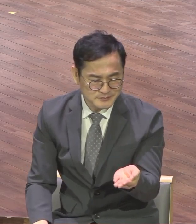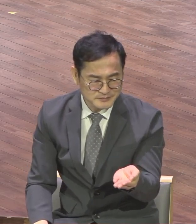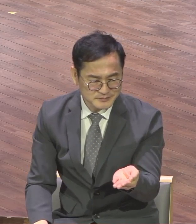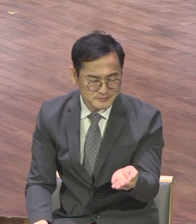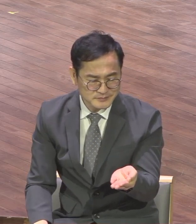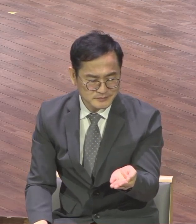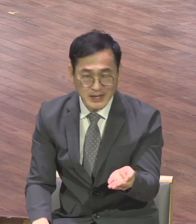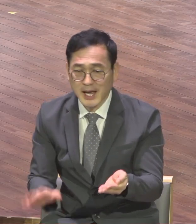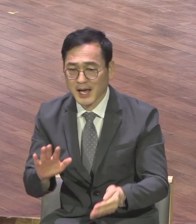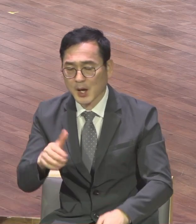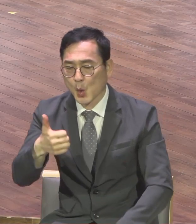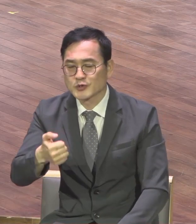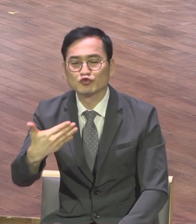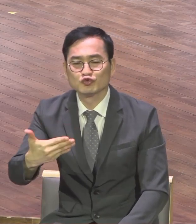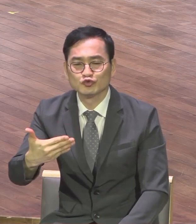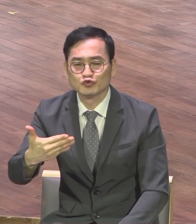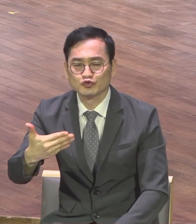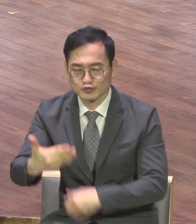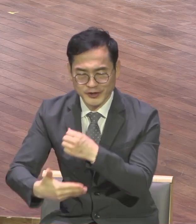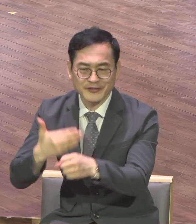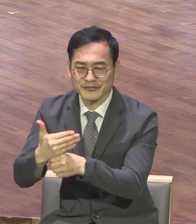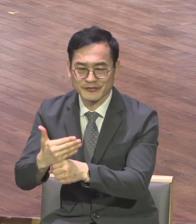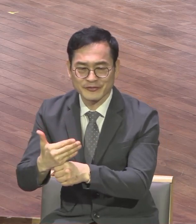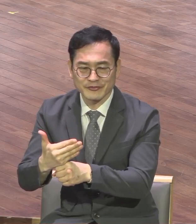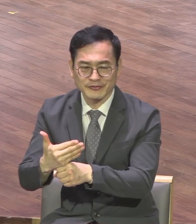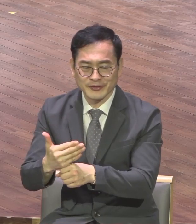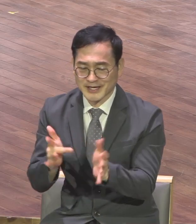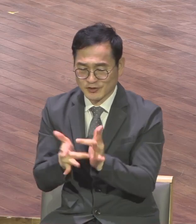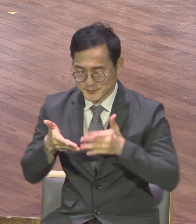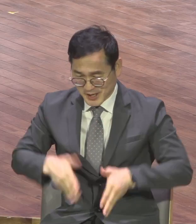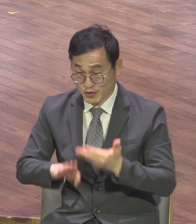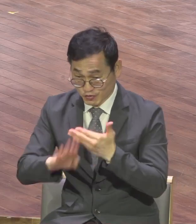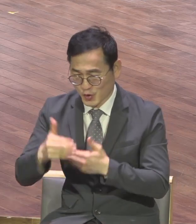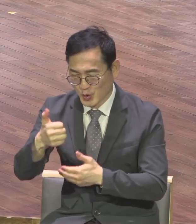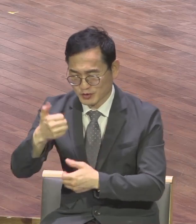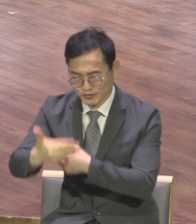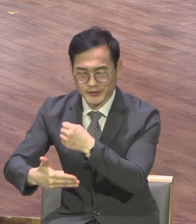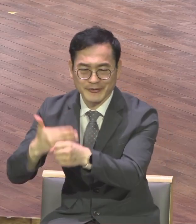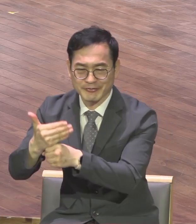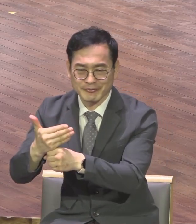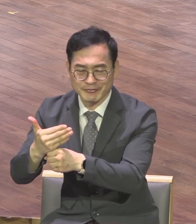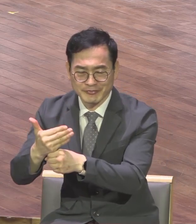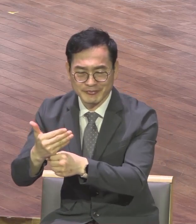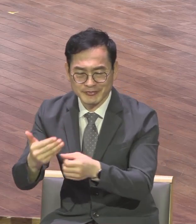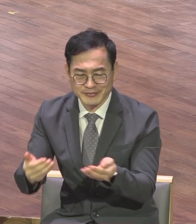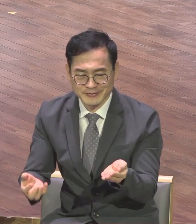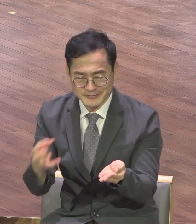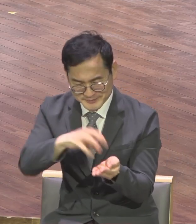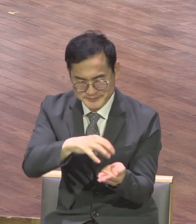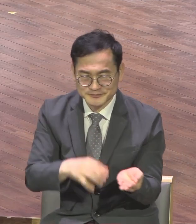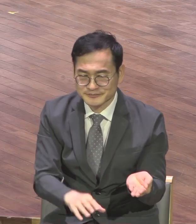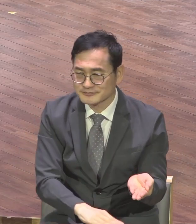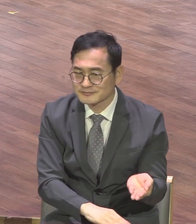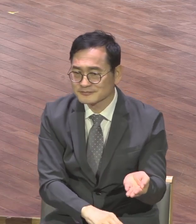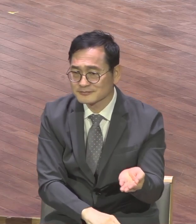59년 10월 중순경 그런데 이 시기는 계절풍이 아주 심하게